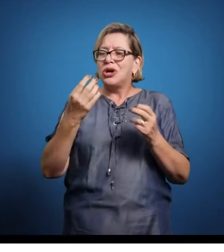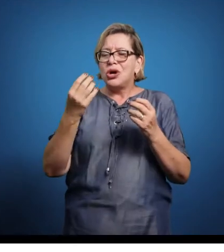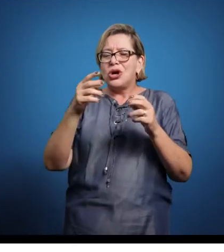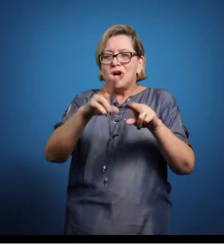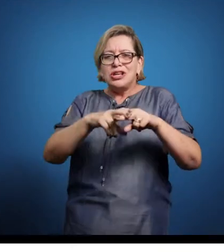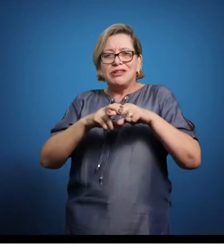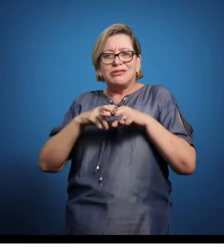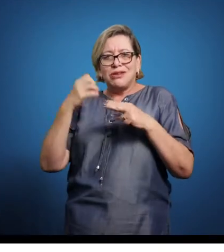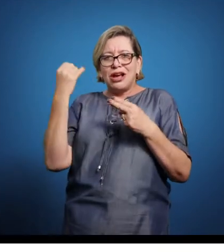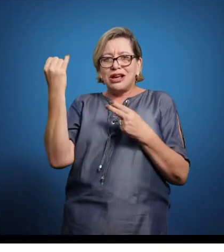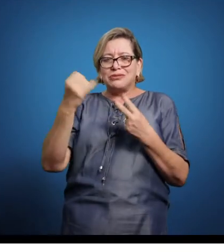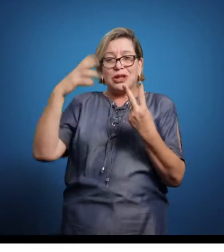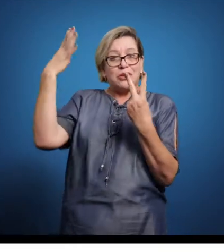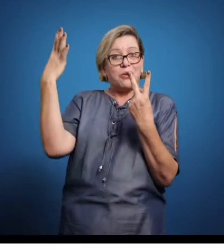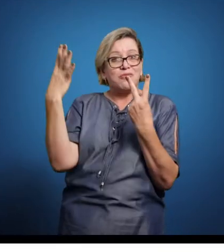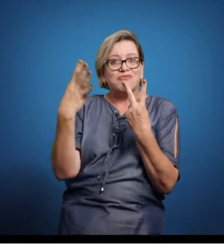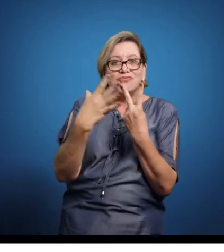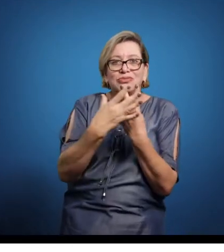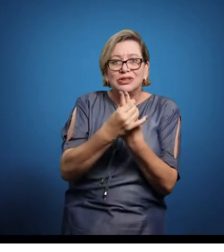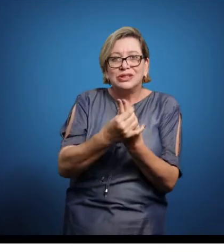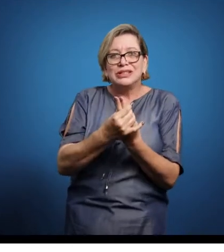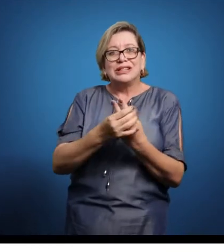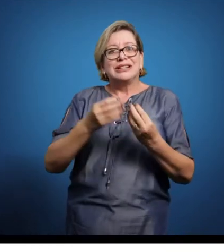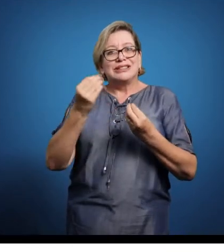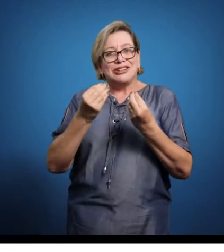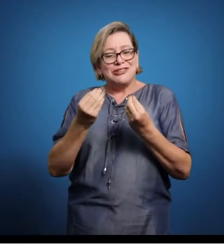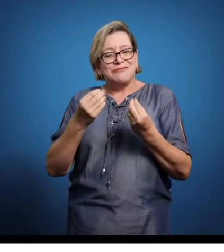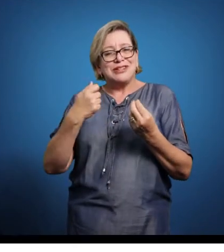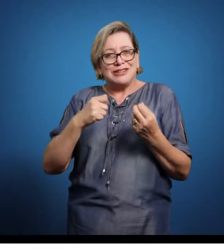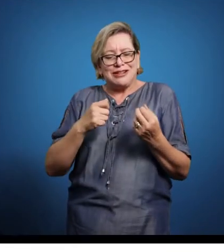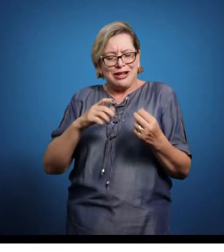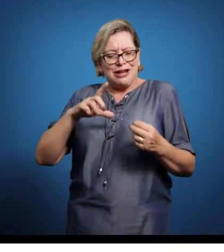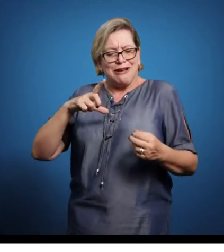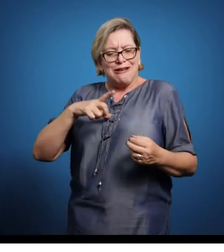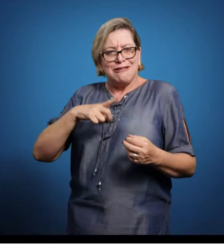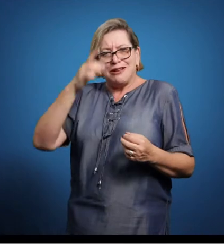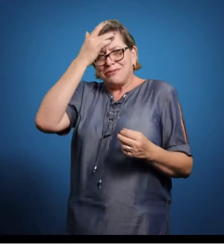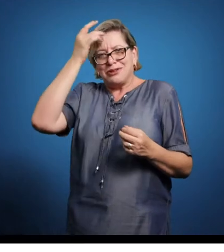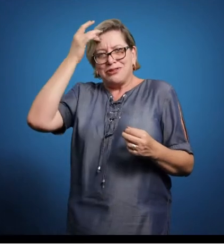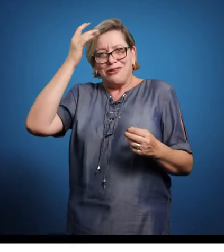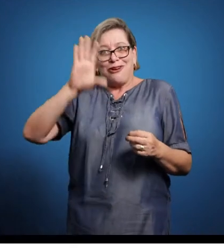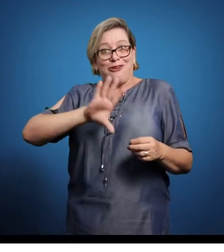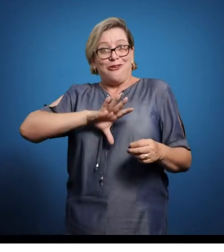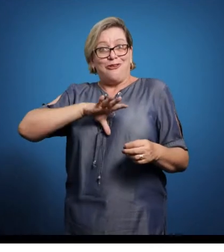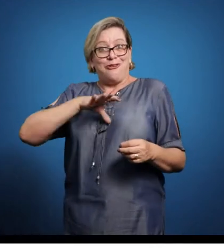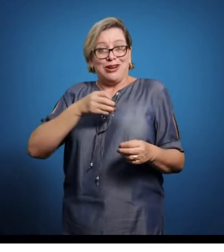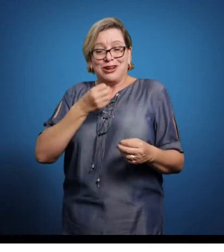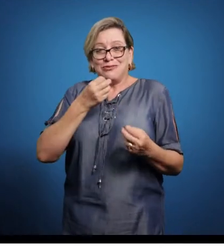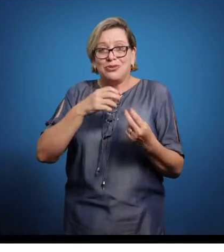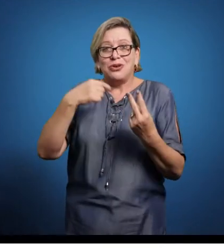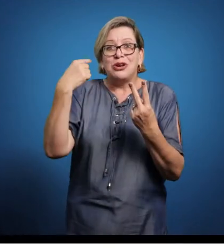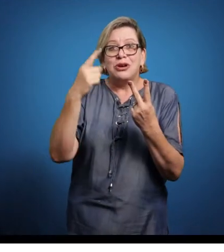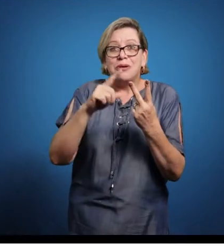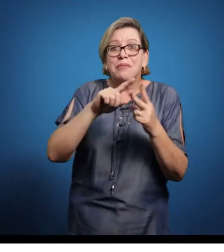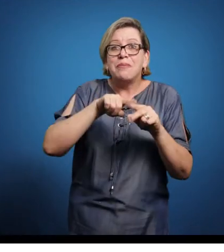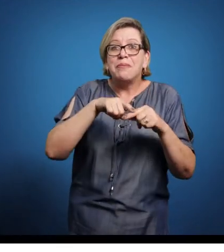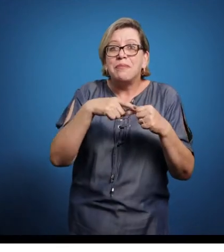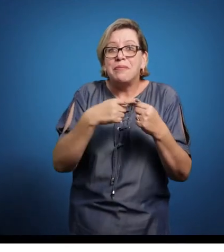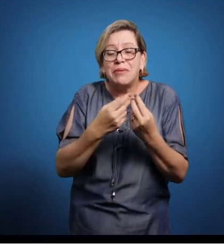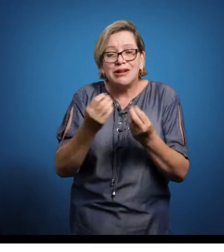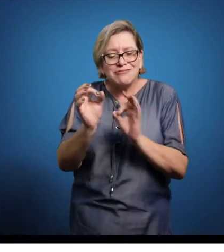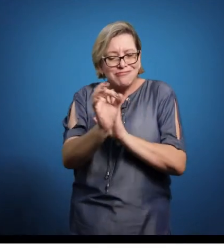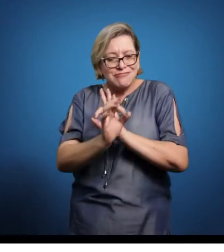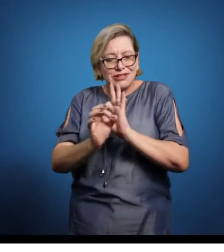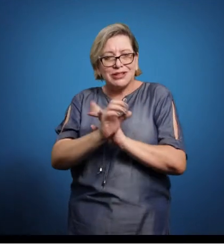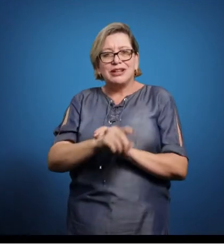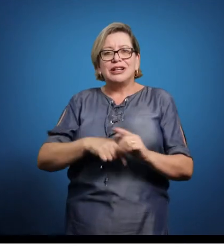de ser vanguardista, mas ter um ambiente também favorável. A coisa evolui para Alex de Tocqueville, um nobre